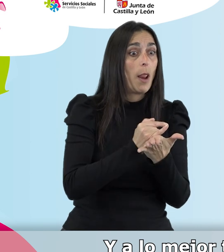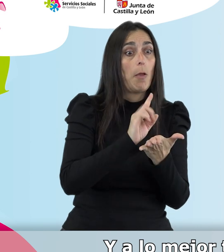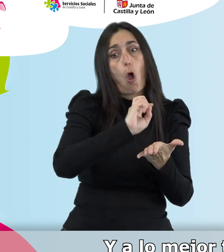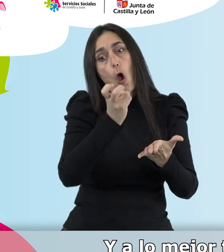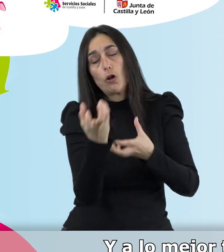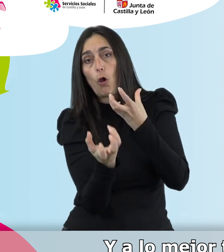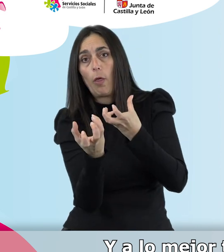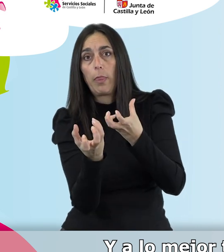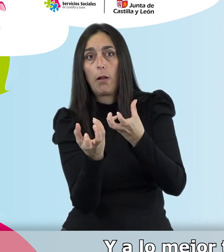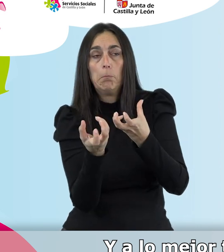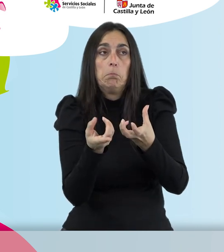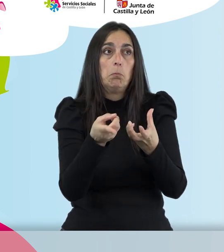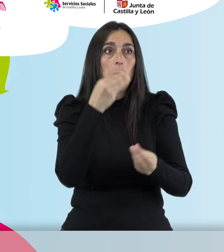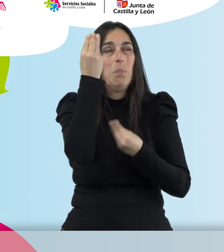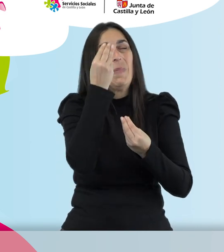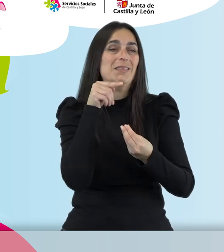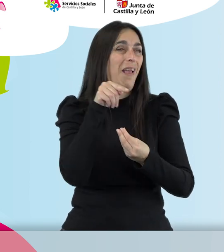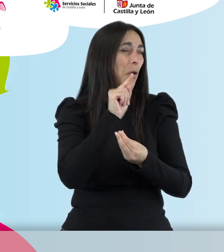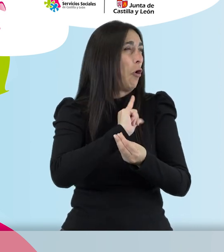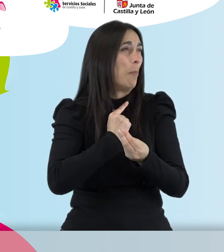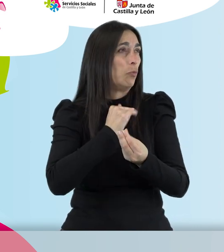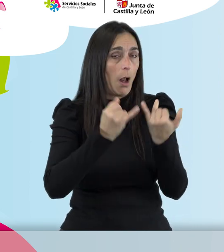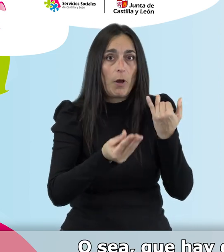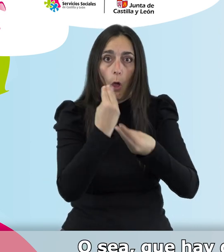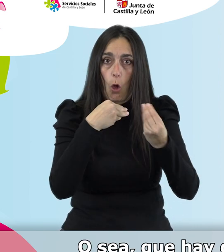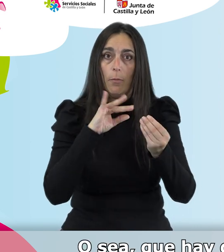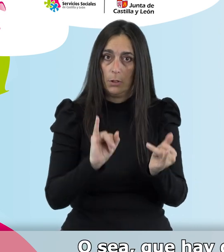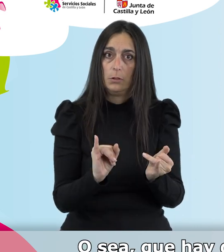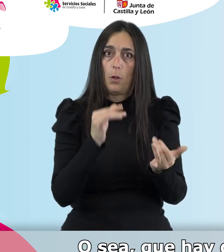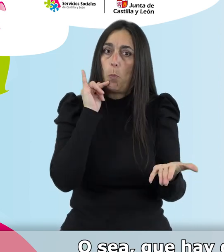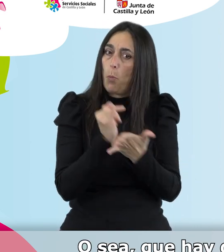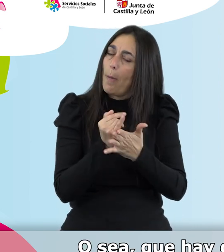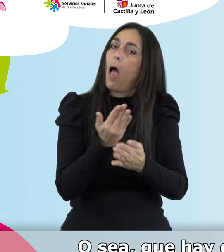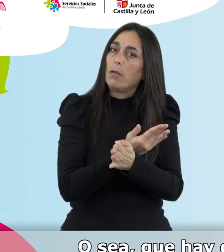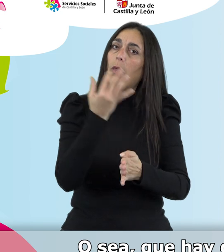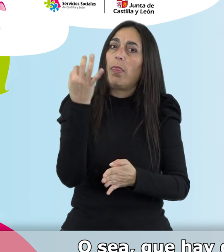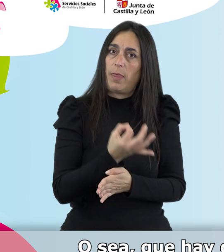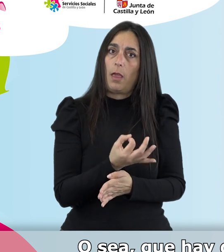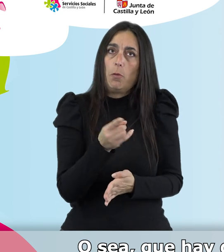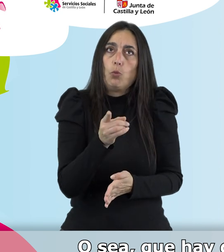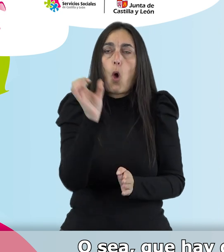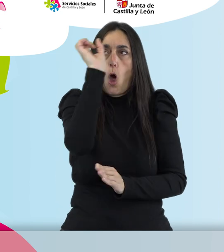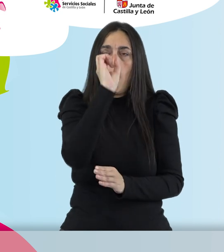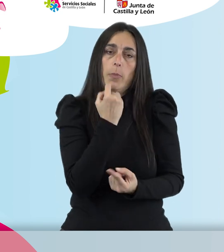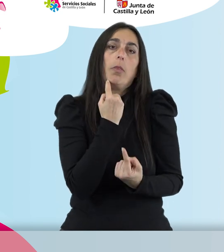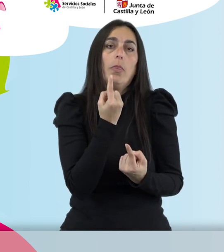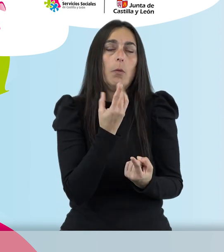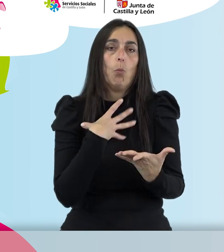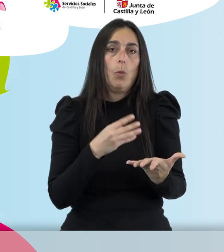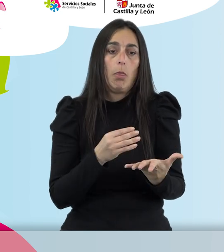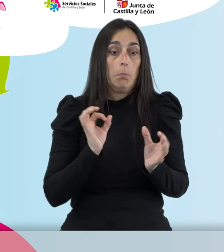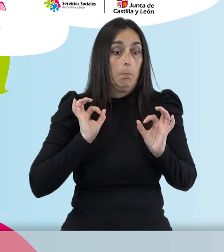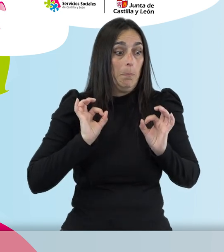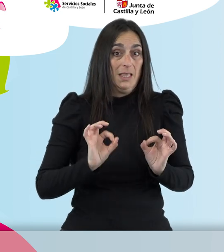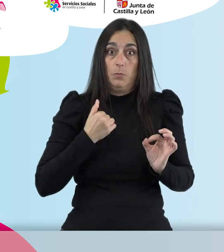a lo mejor te quedas con la que menos pensabas que te iba a gustar. O que hay que probarlo. Y puedes dar la opinión, pues